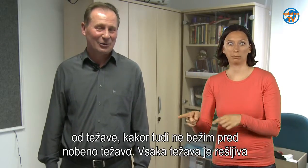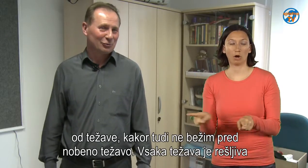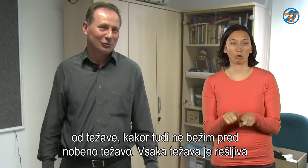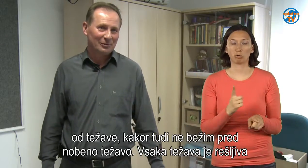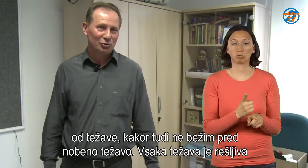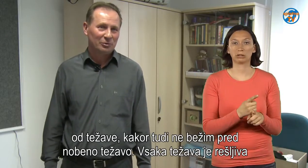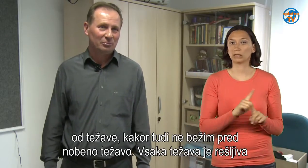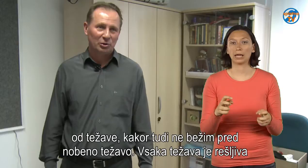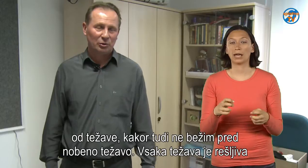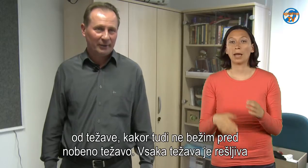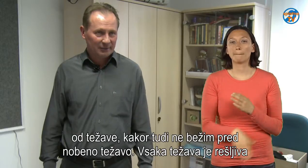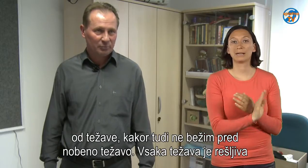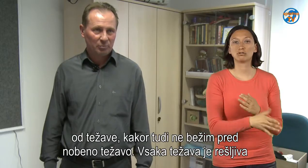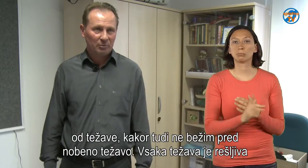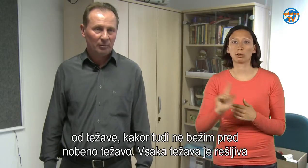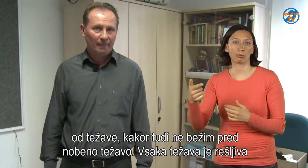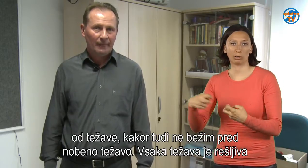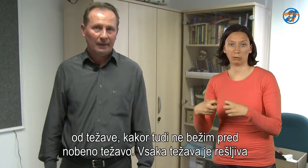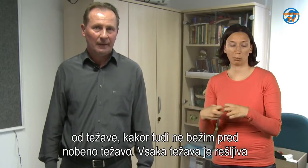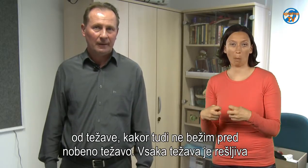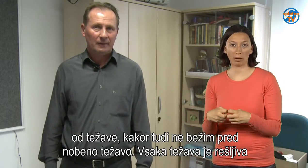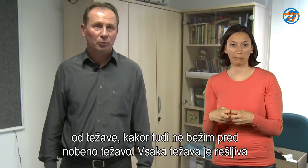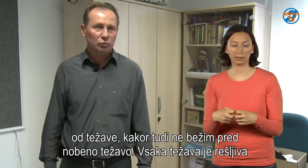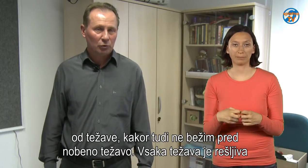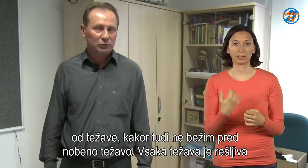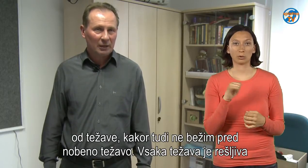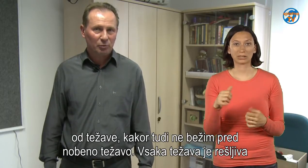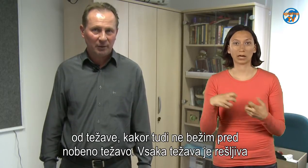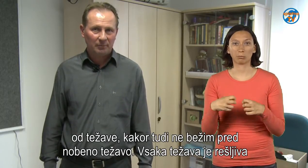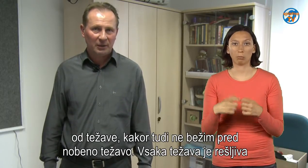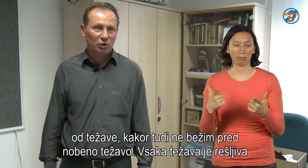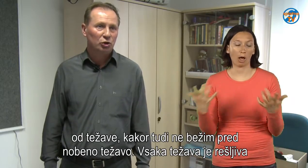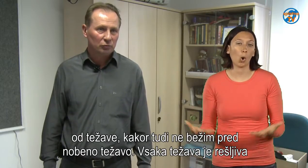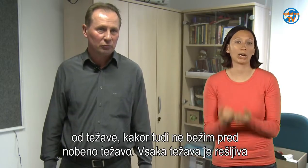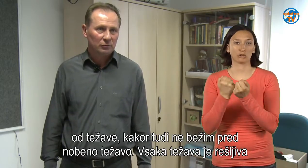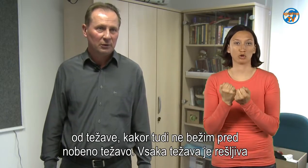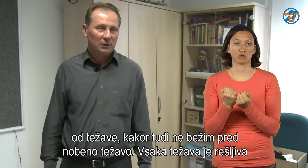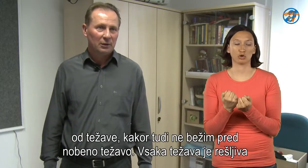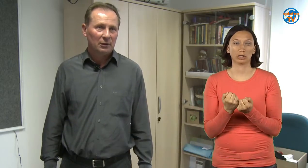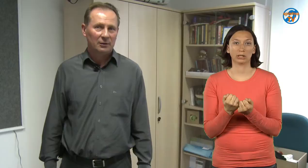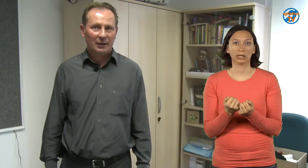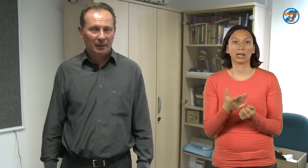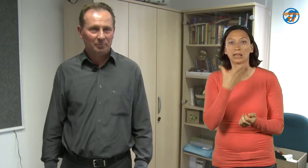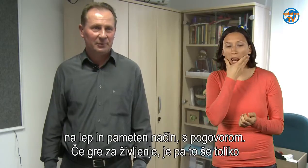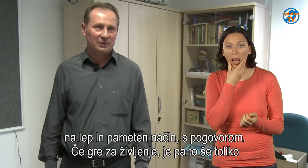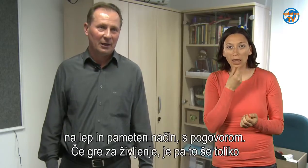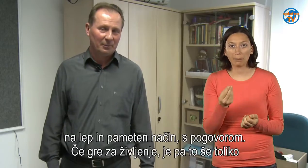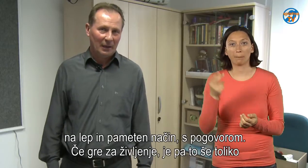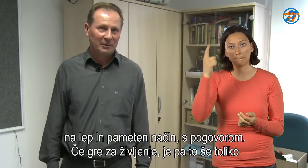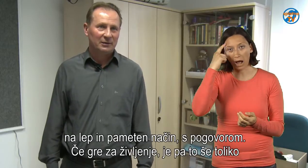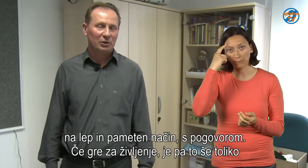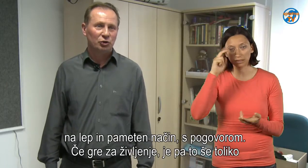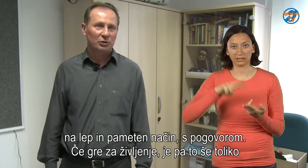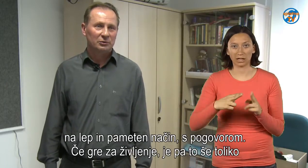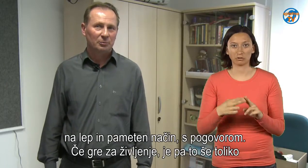kakor tudi ne bežim pred nobenim problemom. vsak problem je rešljiv. Nalep, na